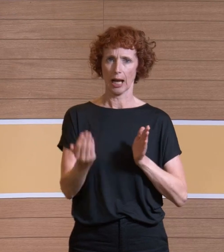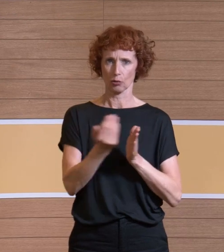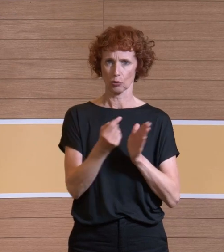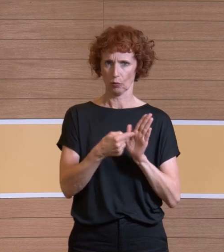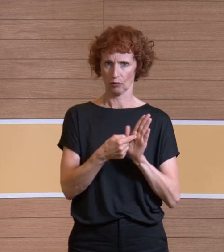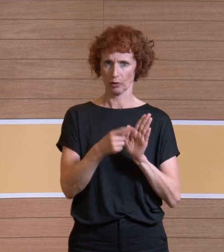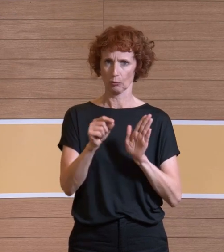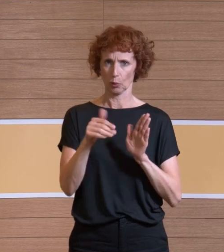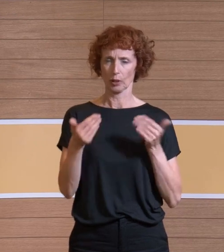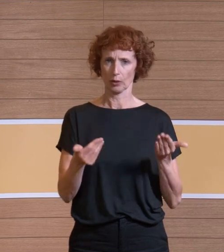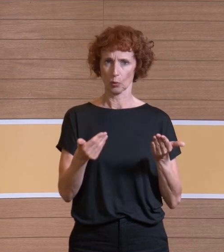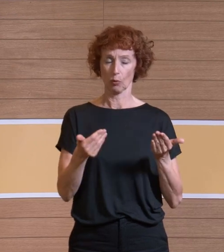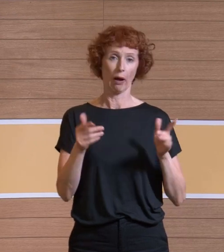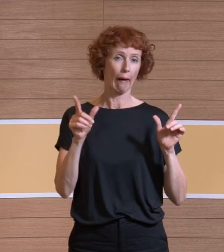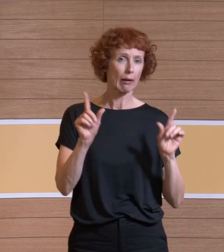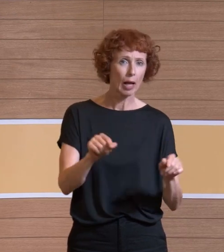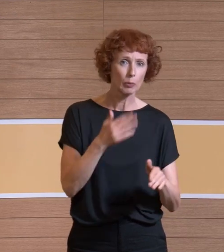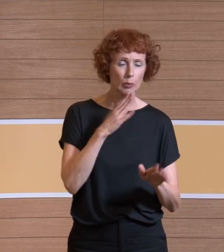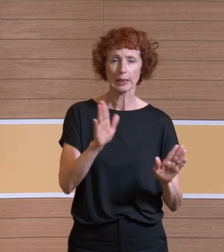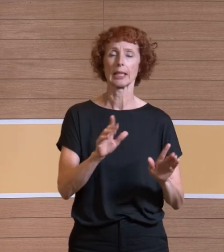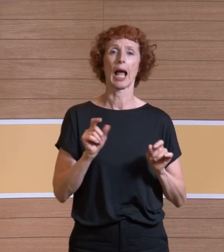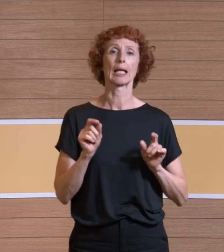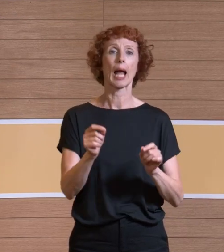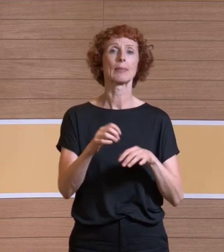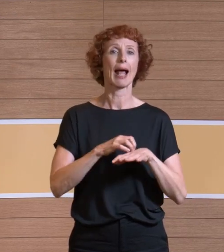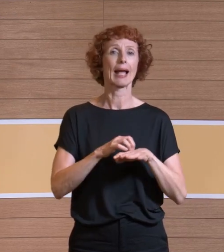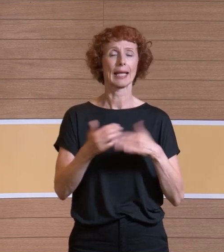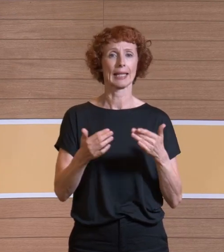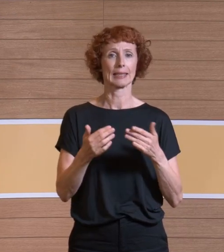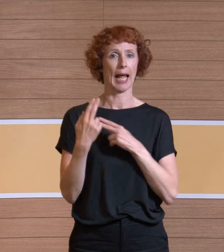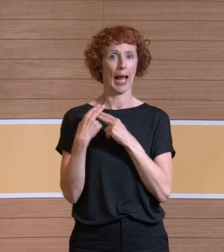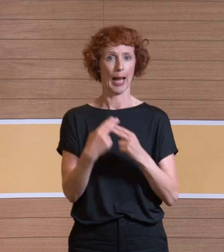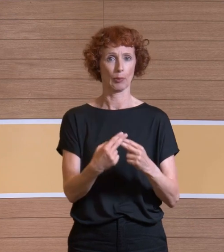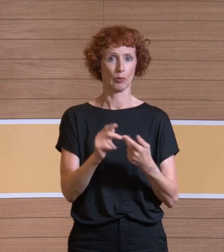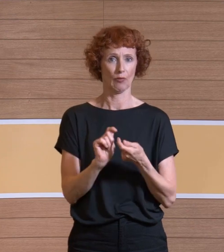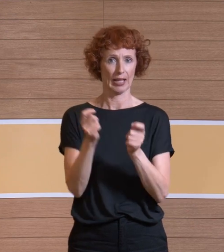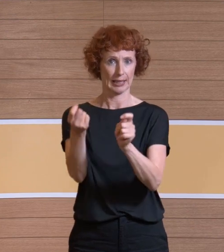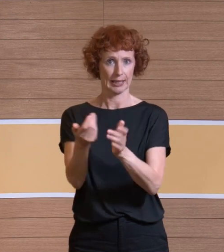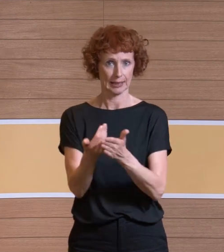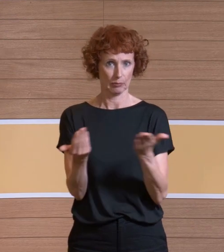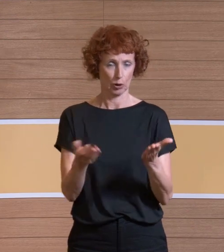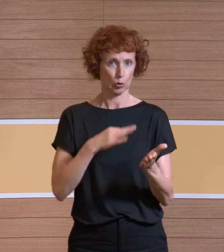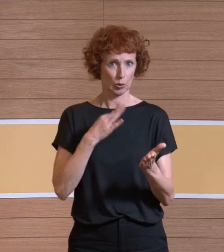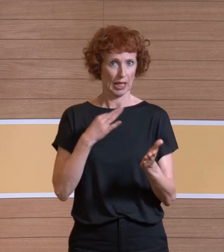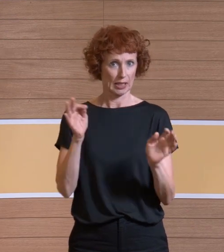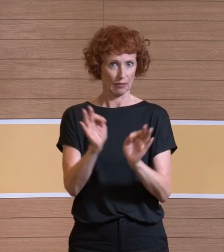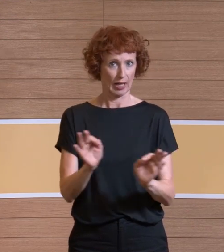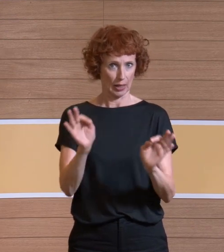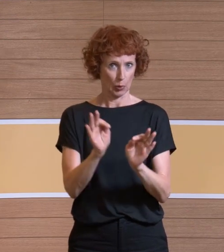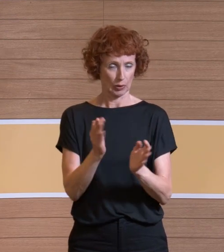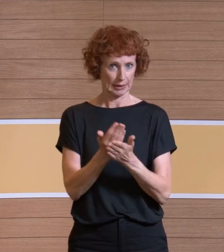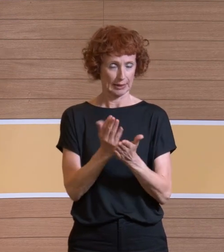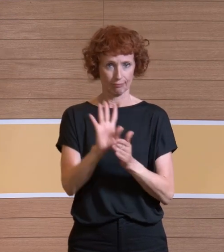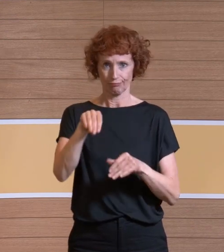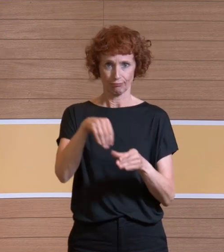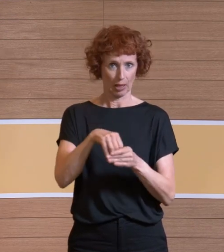Kleinigkeiten, sondern wirklich halt um krebserregend, Erbgutveränderung und alles, was Sie sich so vorstellen können an Gesundheitsgefährdung, ist halt im chirurgischen Rauch enthalten.